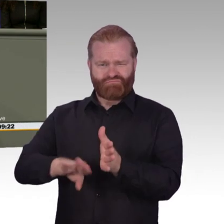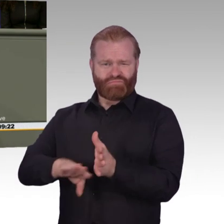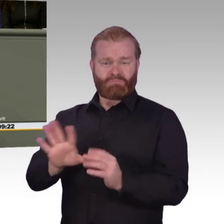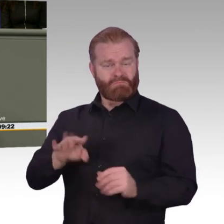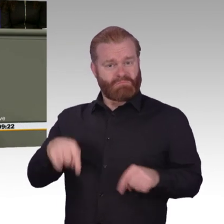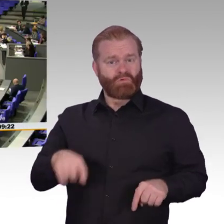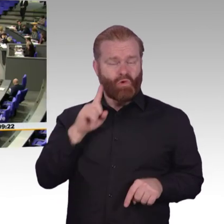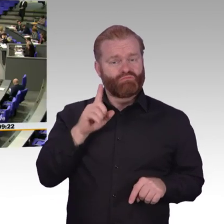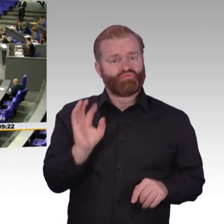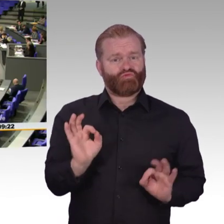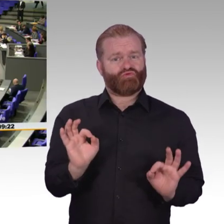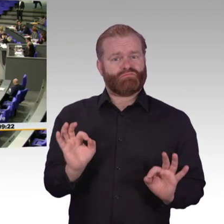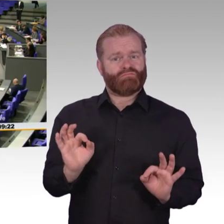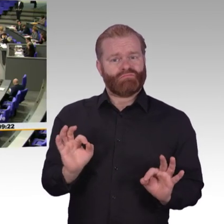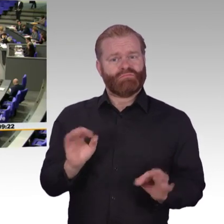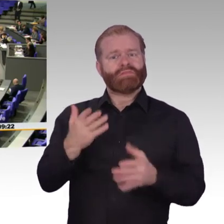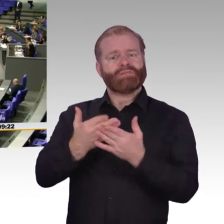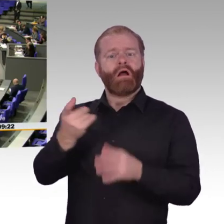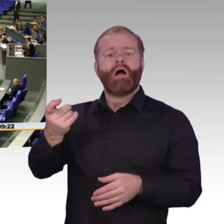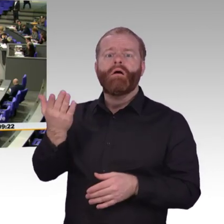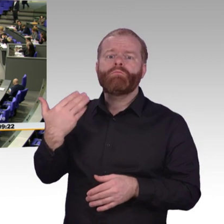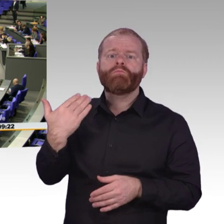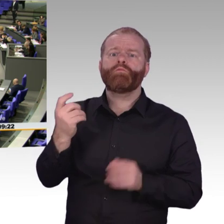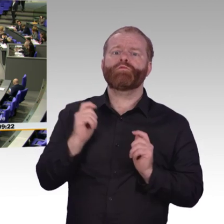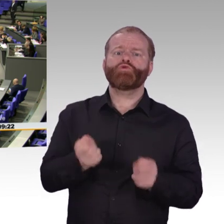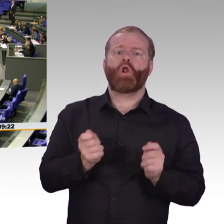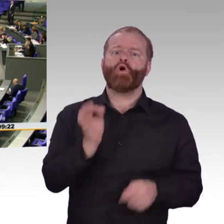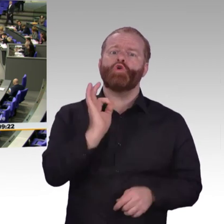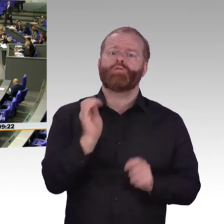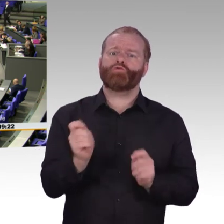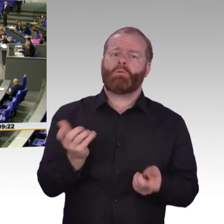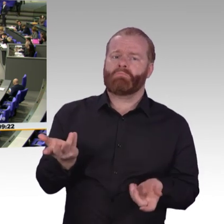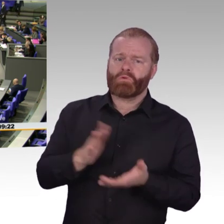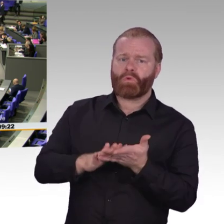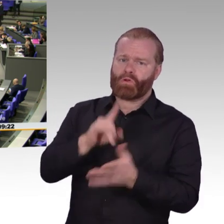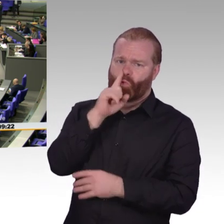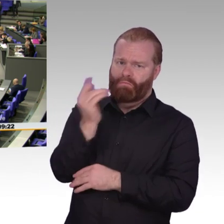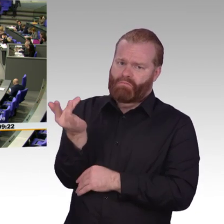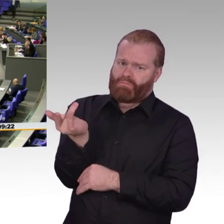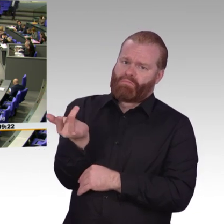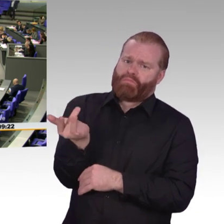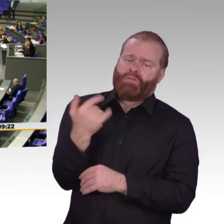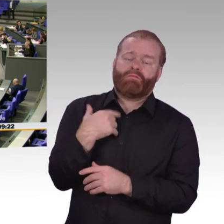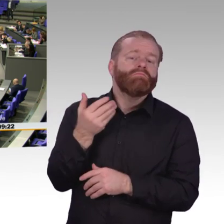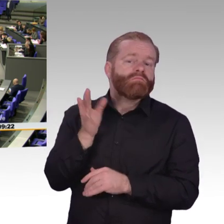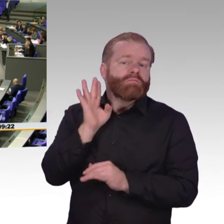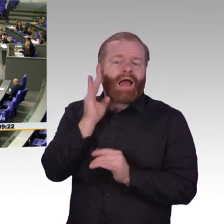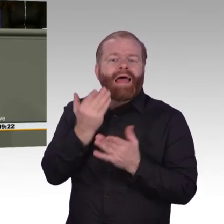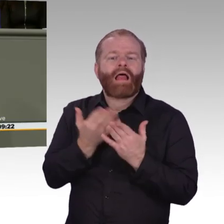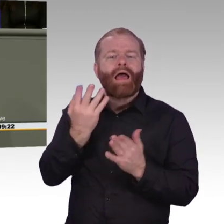nochmal für die Frage. Dann konnte ich das nochmal ausführen. Und geben Sie doch vielleicht bei Ihrem nächsten Redner, bei den nächsten Rednerinnen auch mal konkrete Antworten. Wir sind